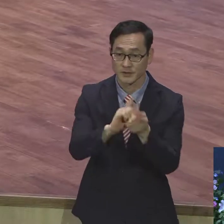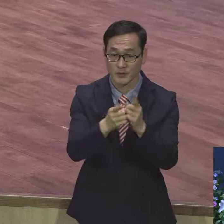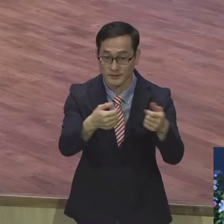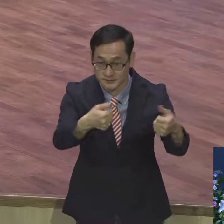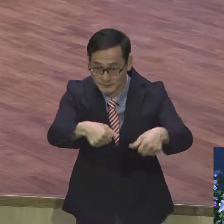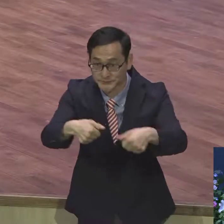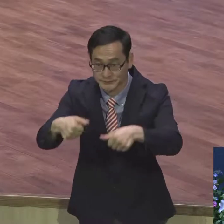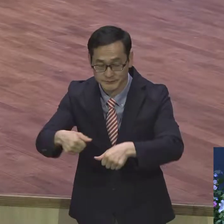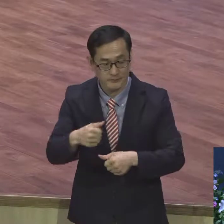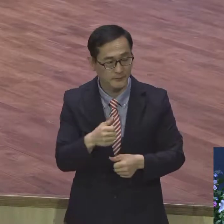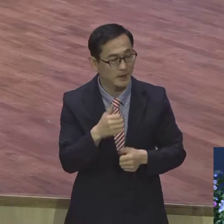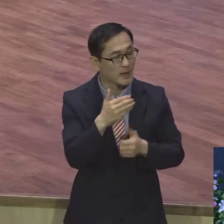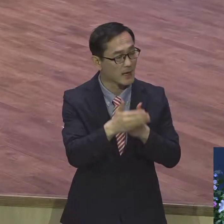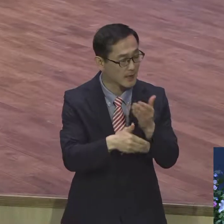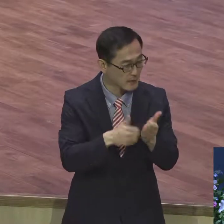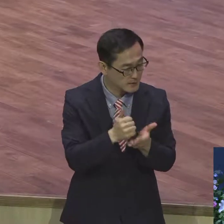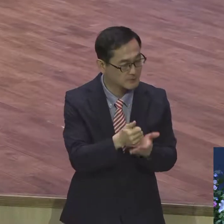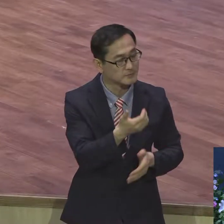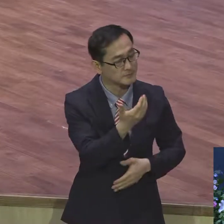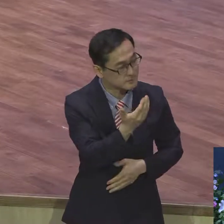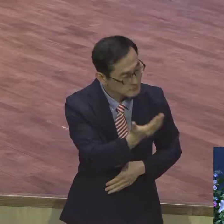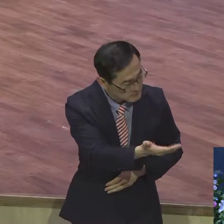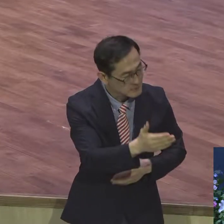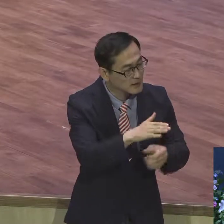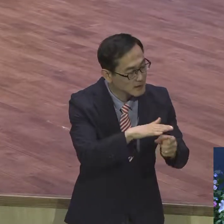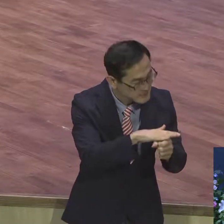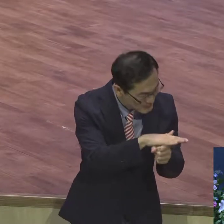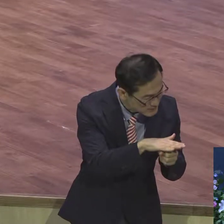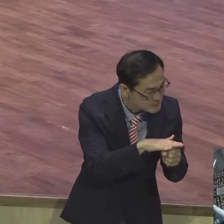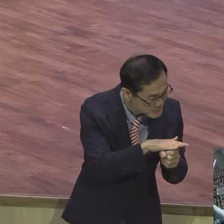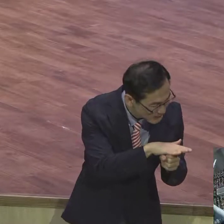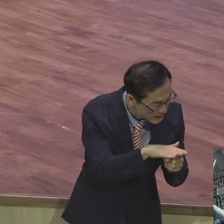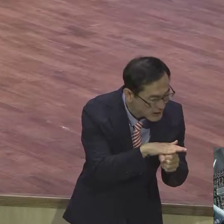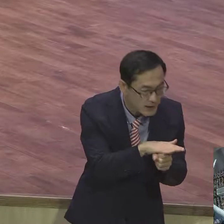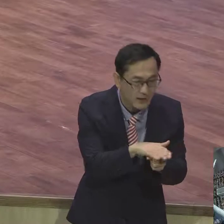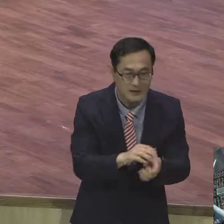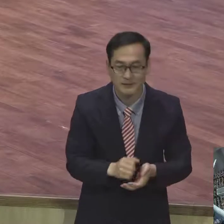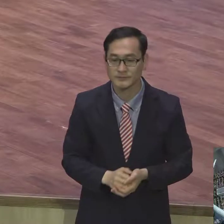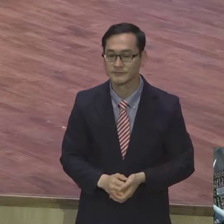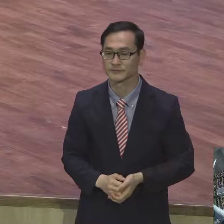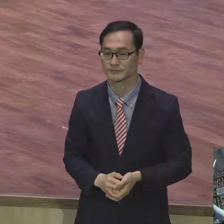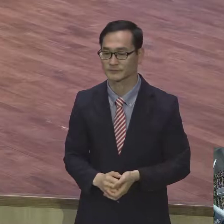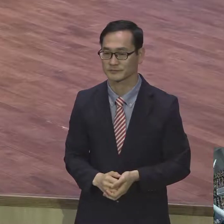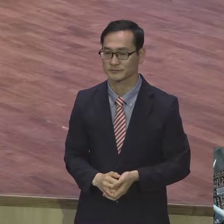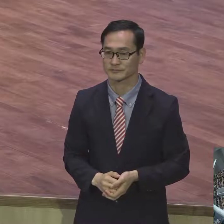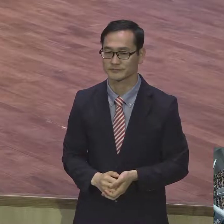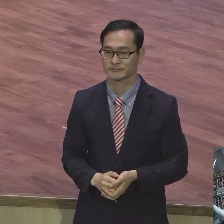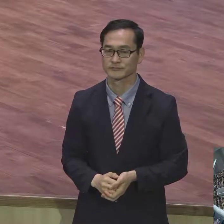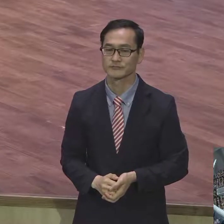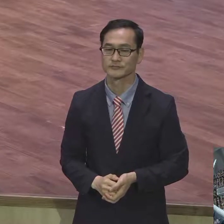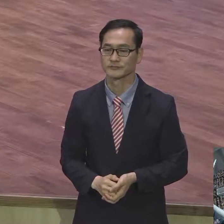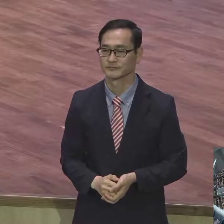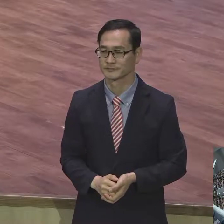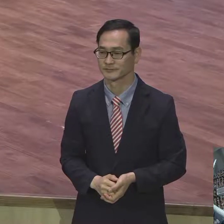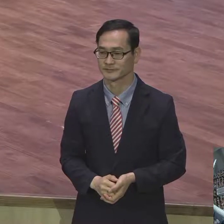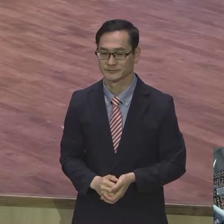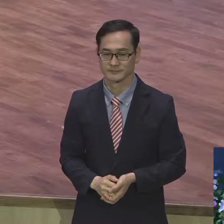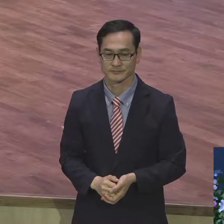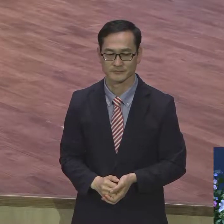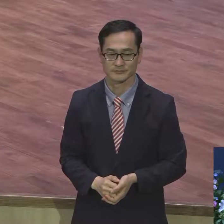하나님은 성도님을 사랑합니다. 하나님은 성도님을 사랑합니다. 이대로 말씀